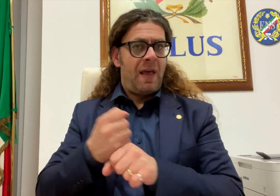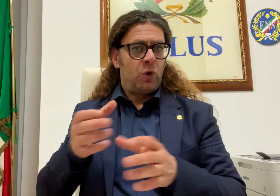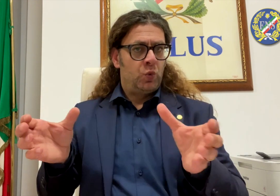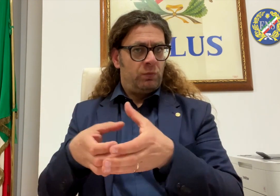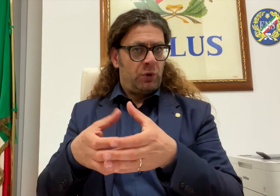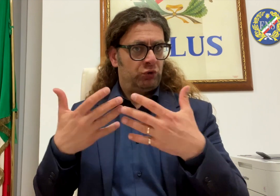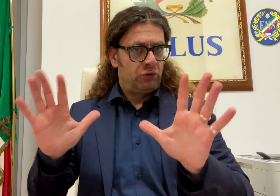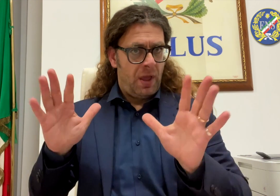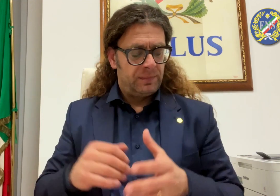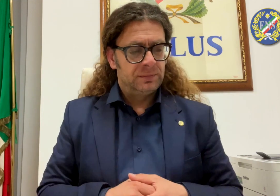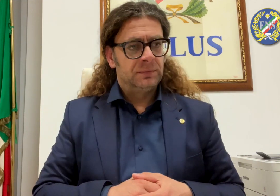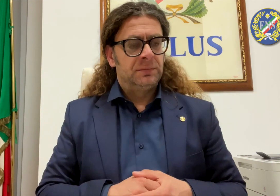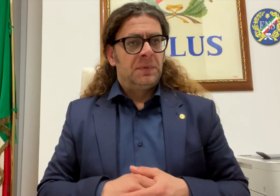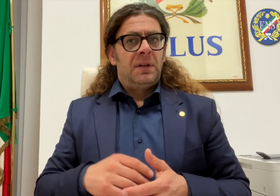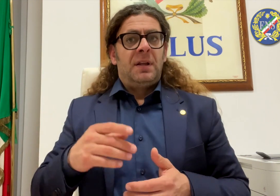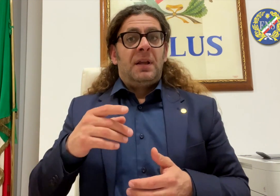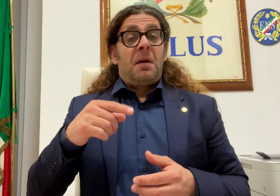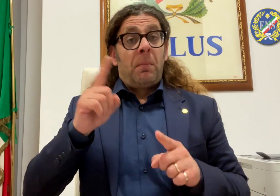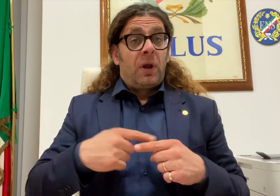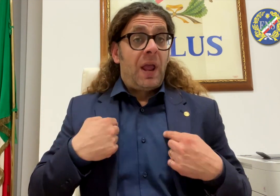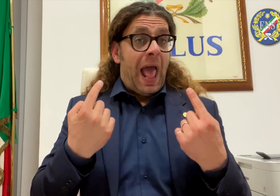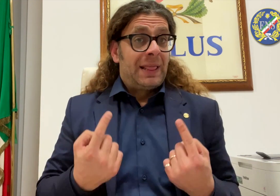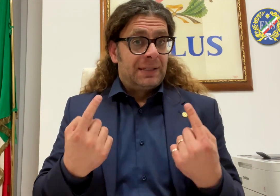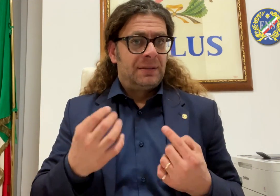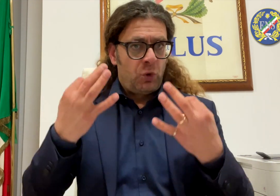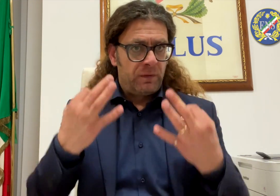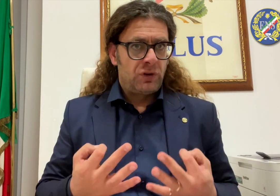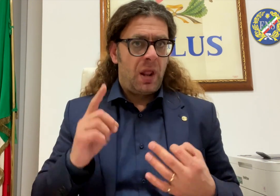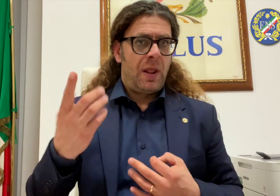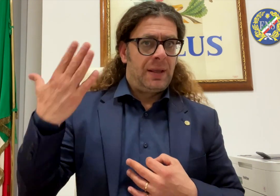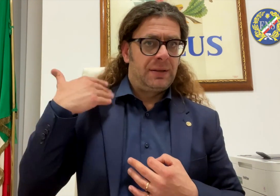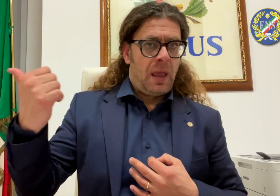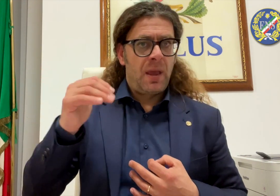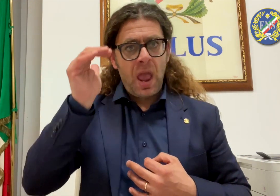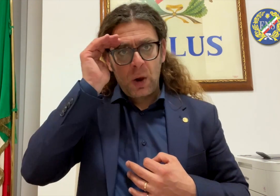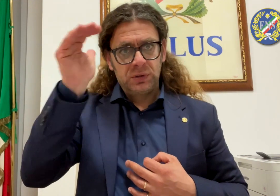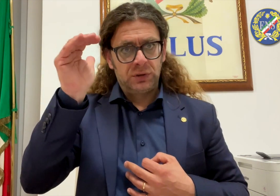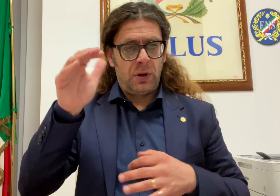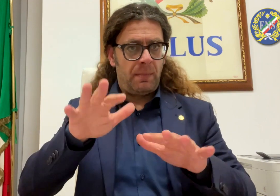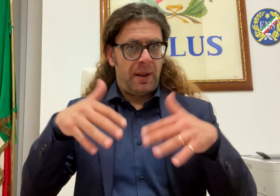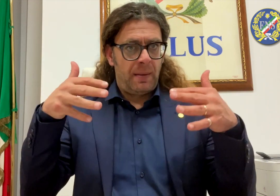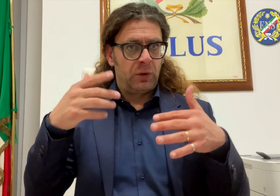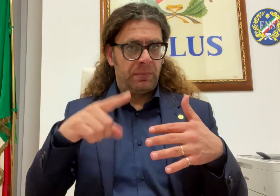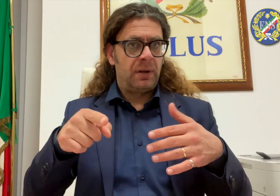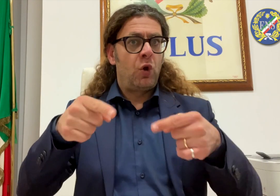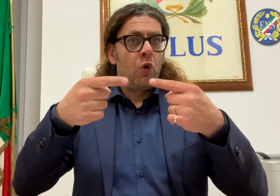Questa è una delle proposte avanzate da Lens, che chiede inoltre di riconoscere la figura degli assistenti alla comunicazione,